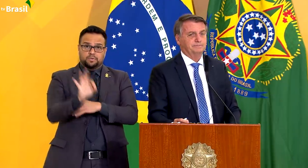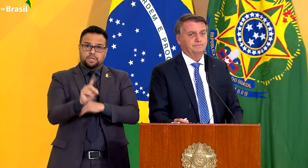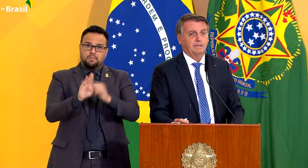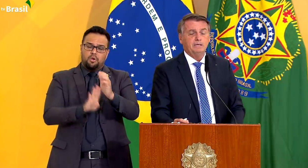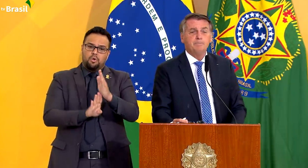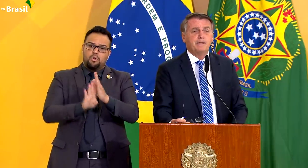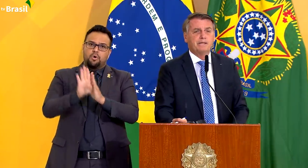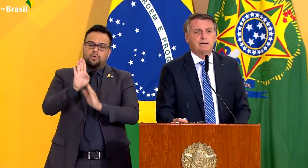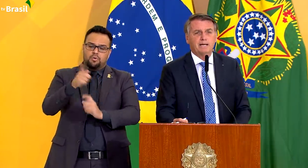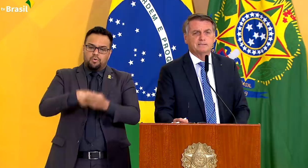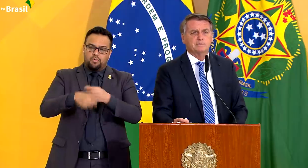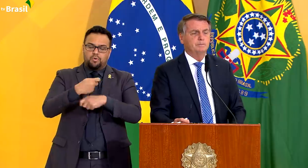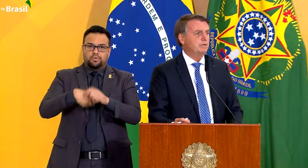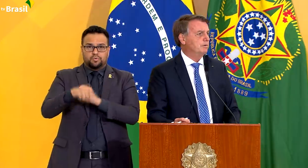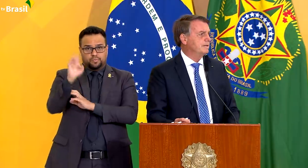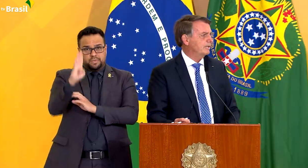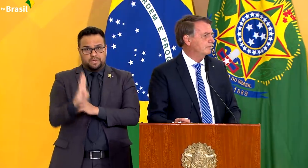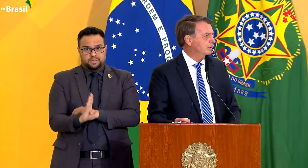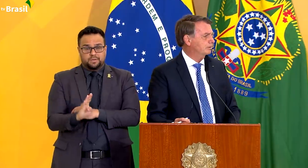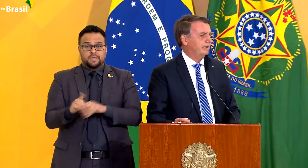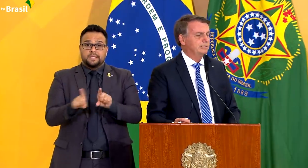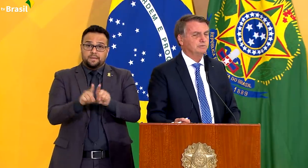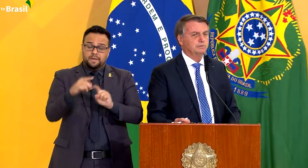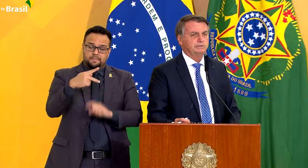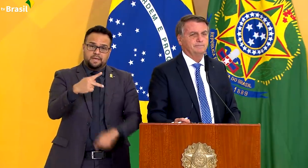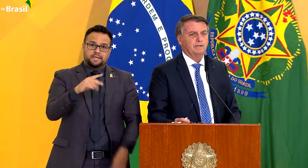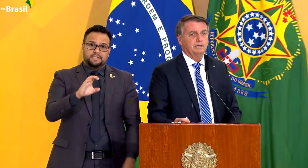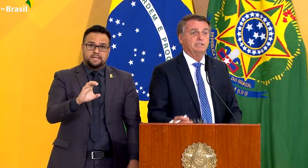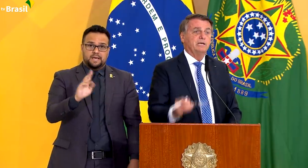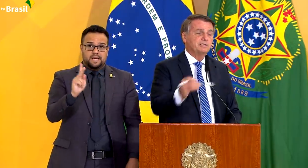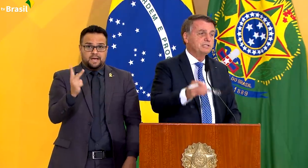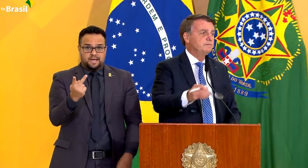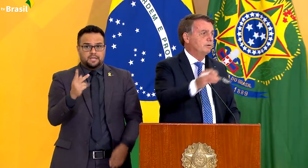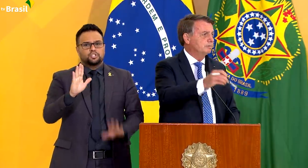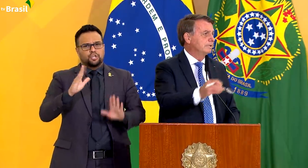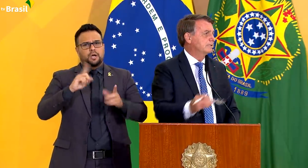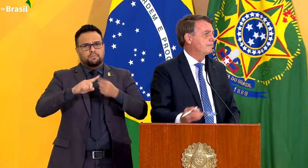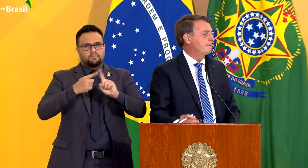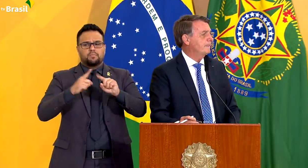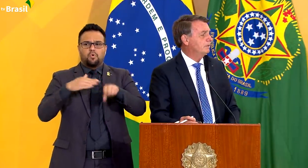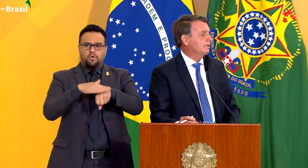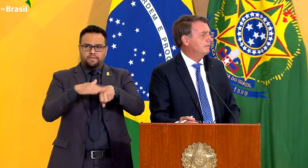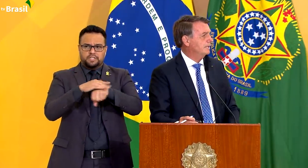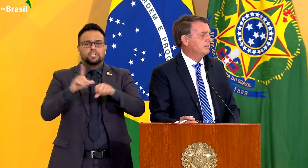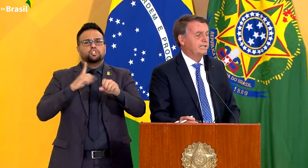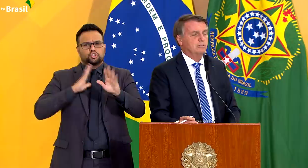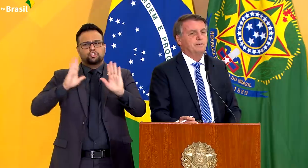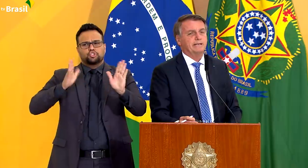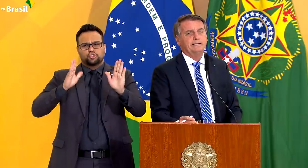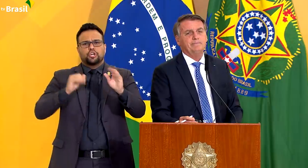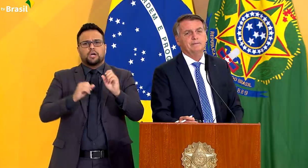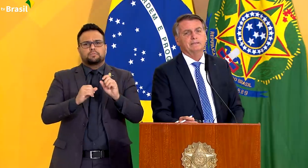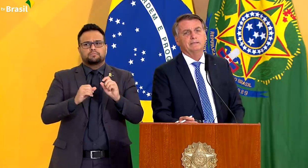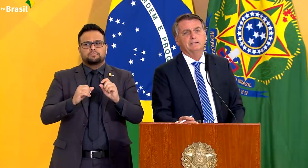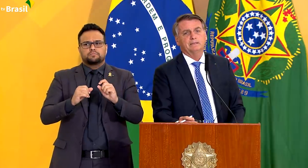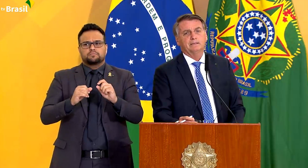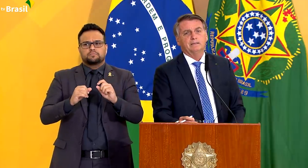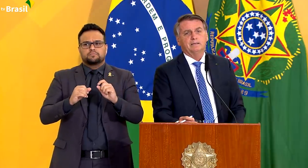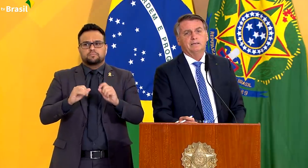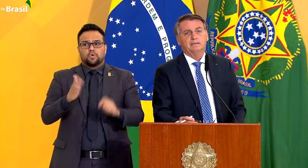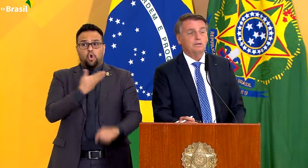fantástico. E PCHs, como eu tenho conversado muito com o Ratinho Júnior, e já estive algumas vezes no estado do Paraná,